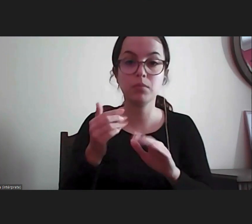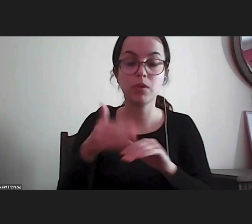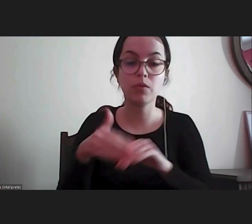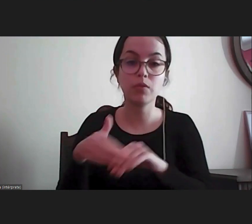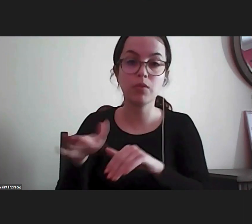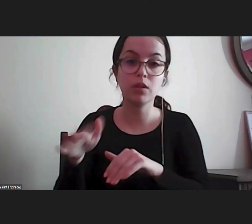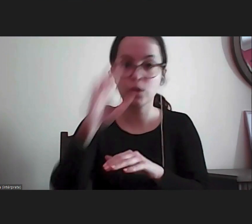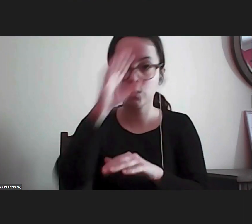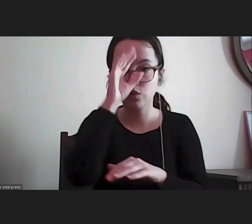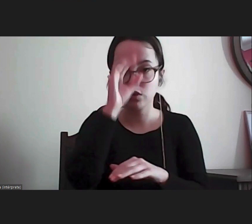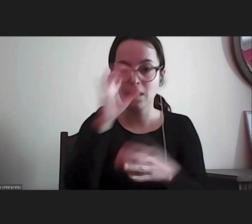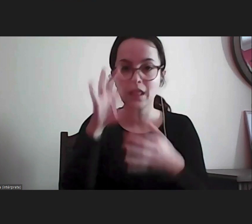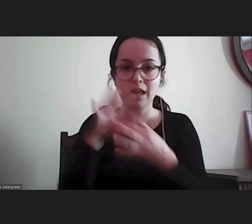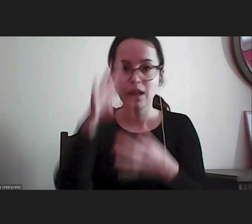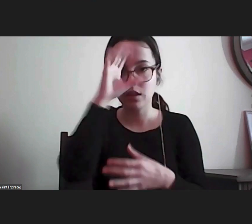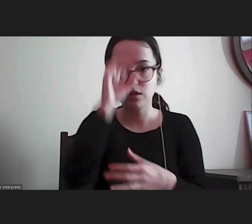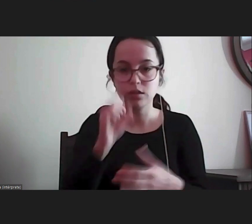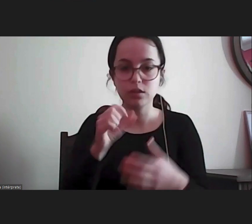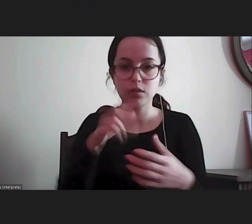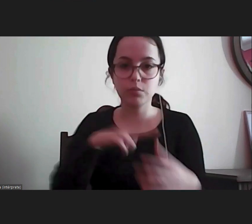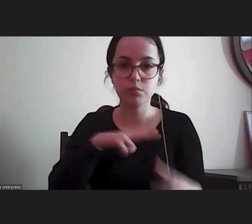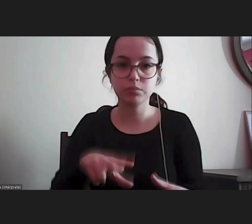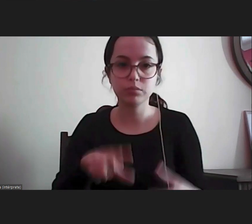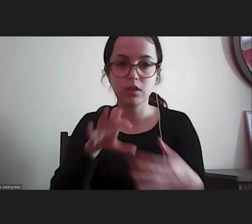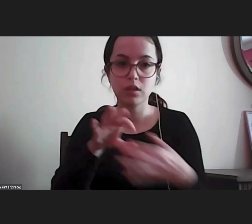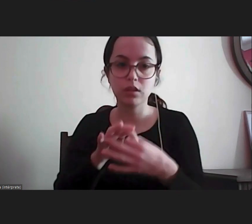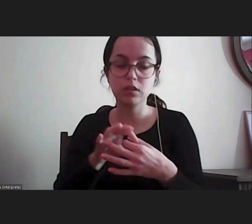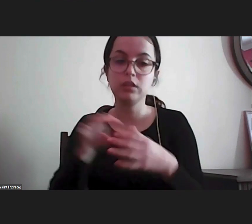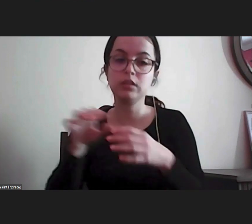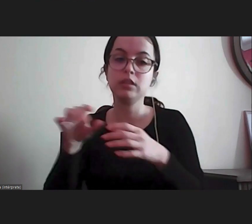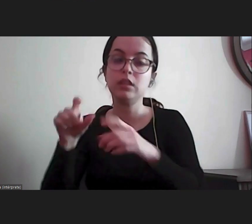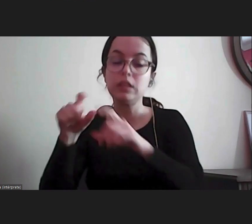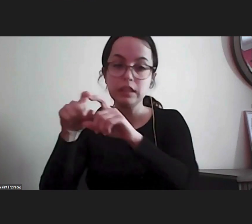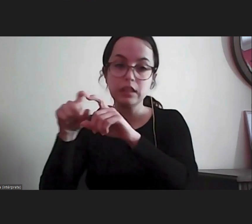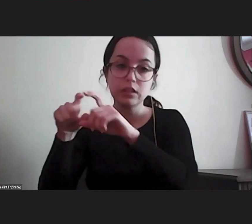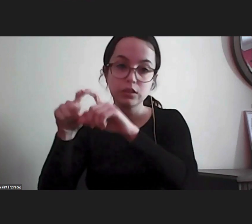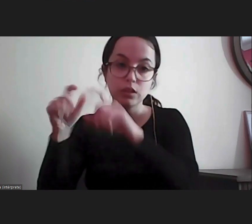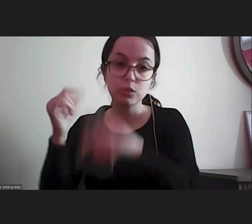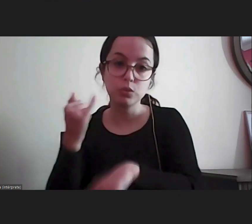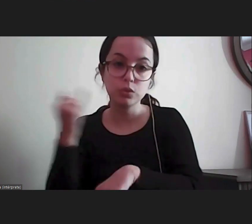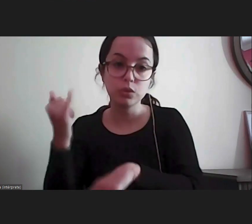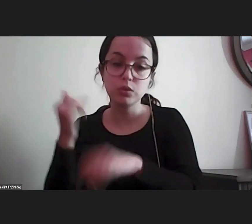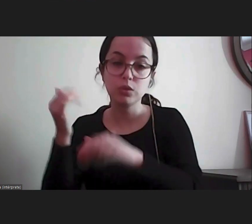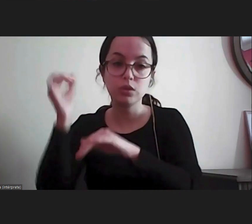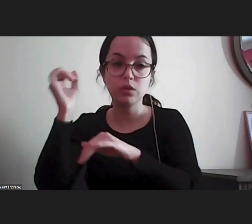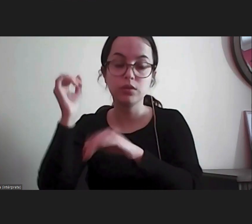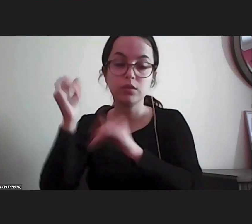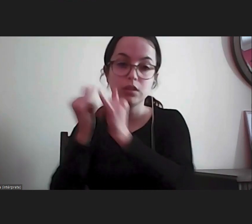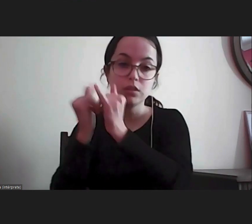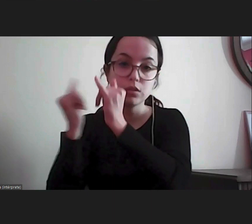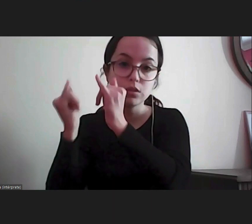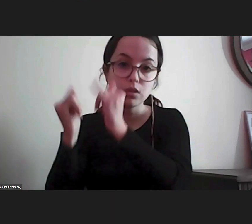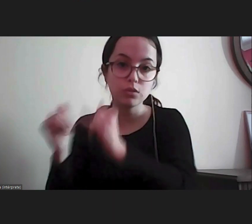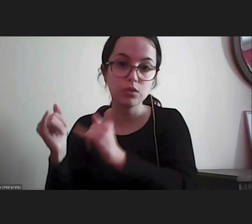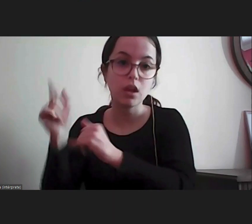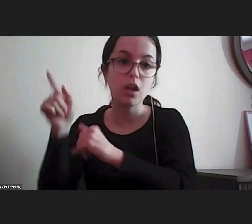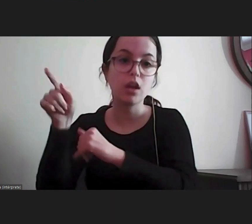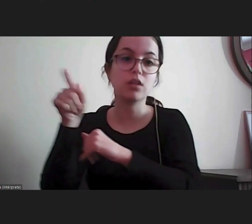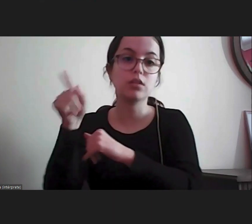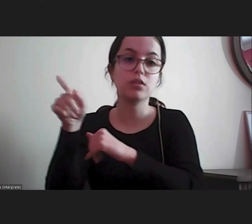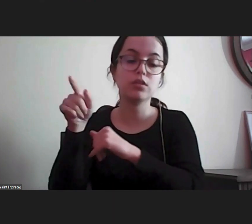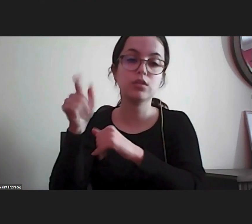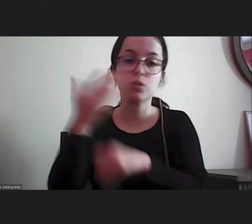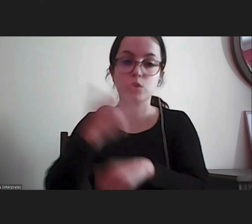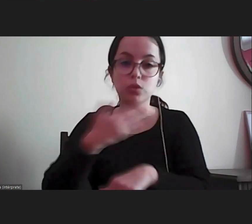português no relacionamento com as entidades internacionais com as associações de instituições nacionais de direitos humanos de